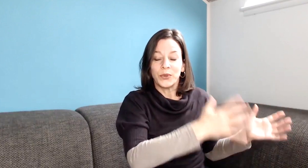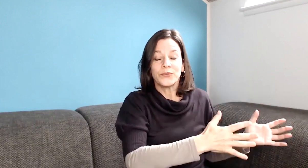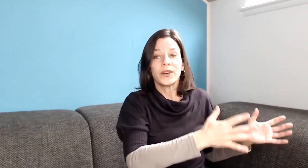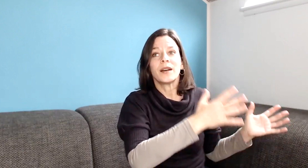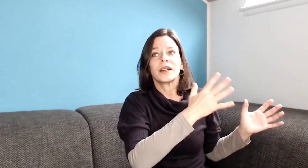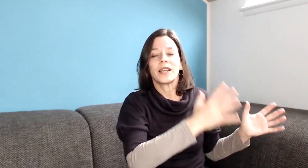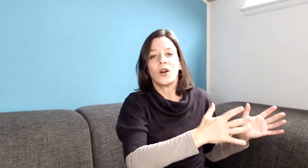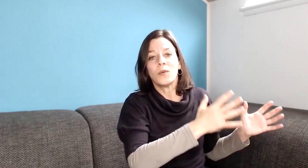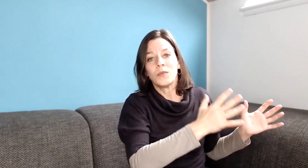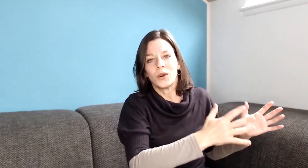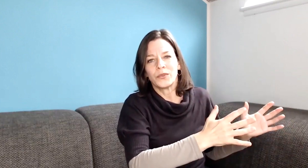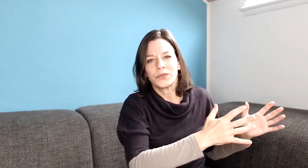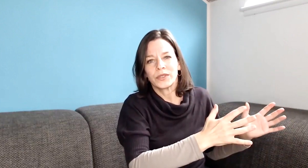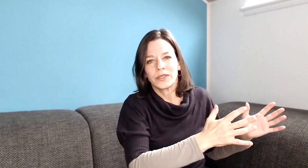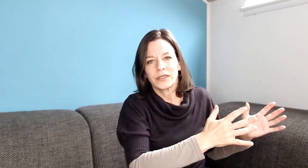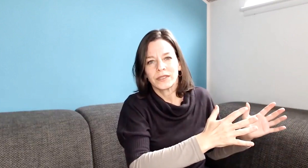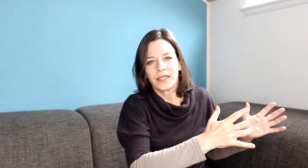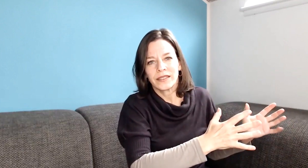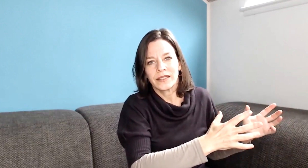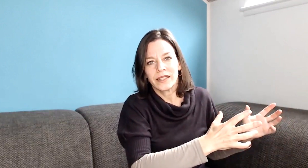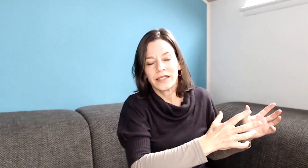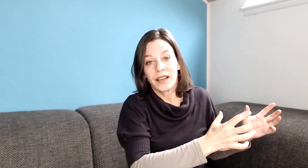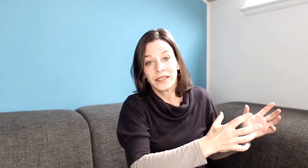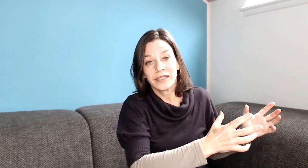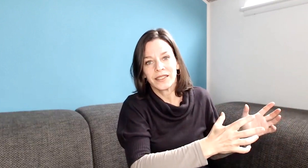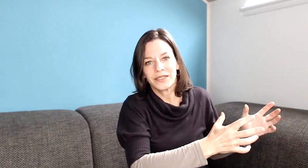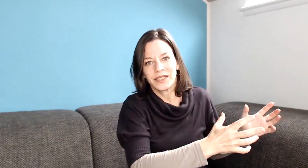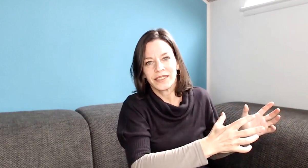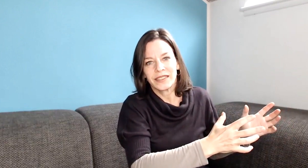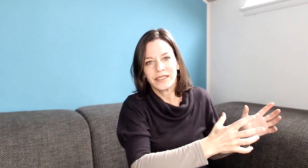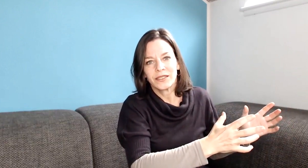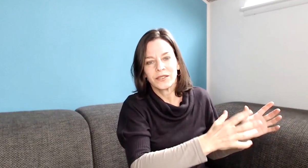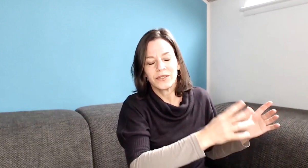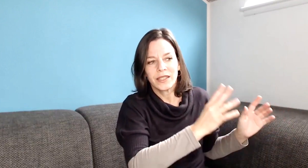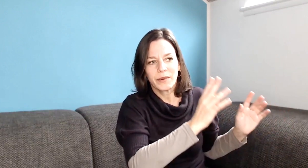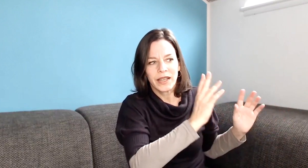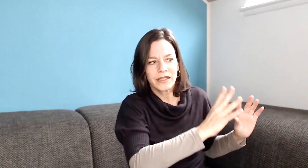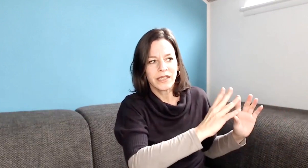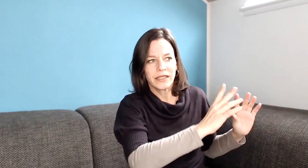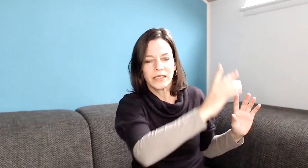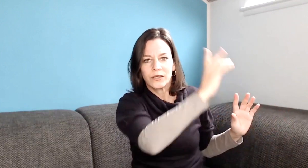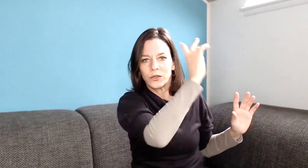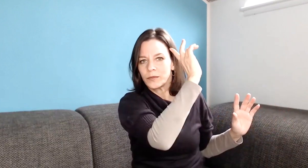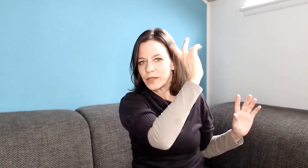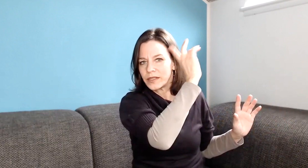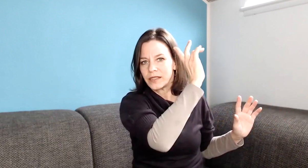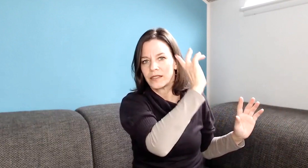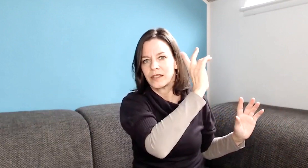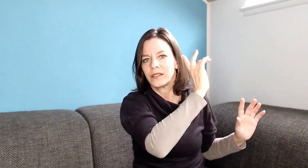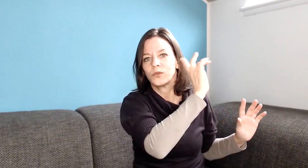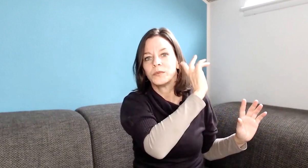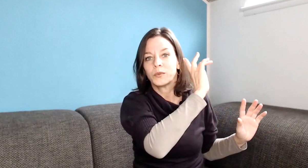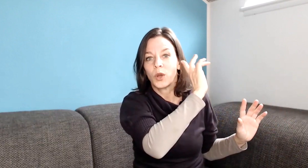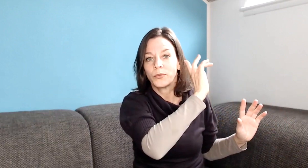Fünfer glauben oft, dass sie sehr tatkräftig sind. Und wenn sie aber ganz ehrlich hingucken, passiert das alles oben im Kopf.